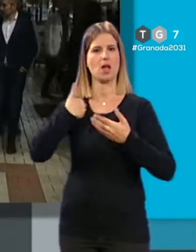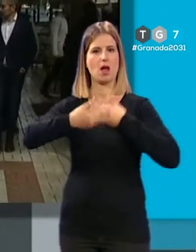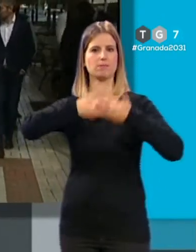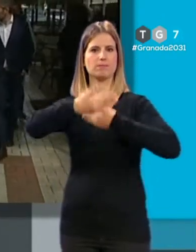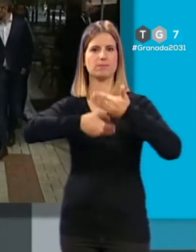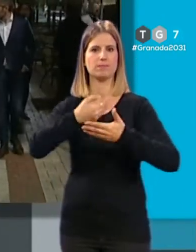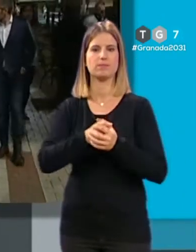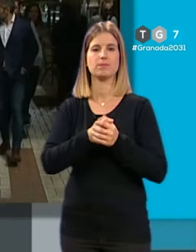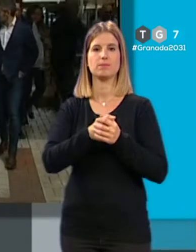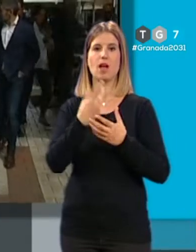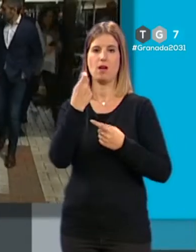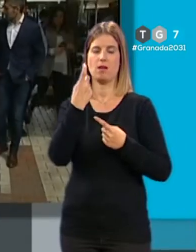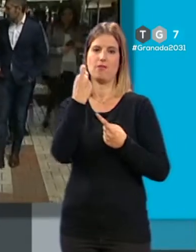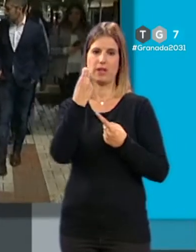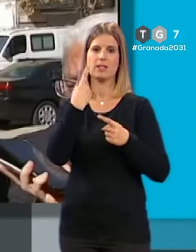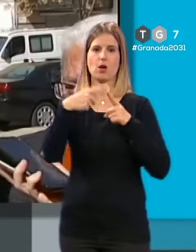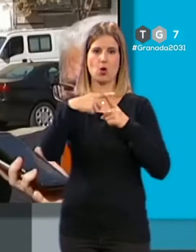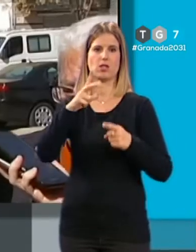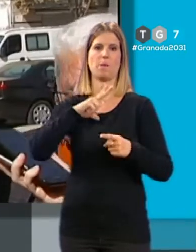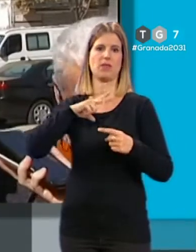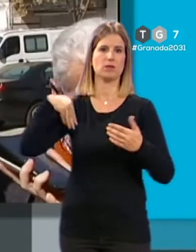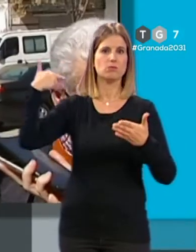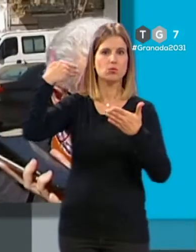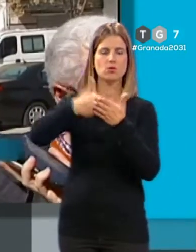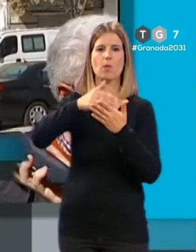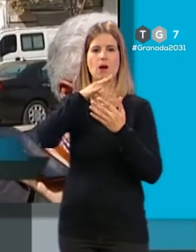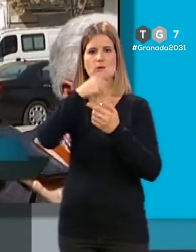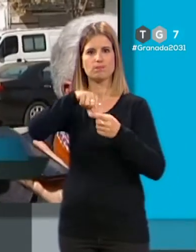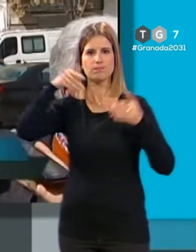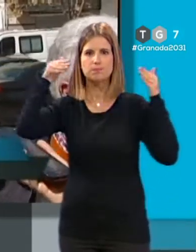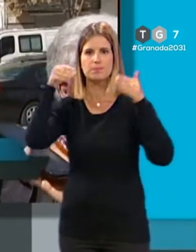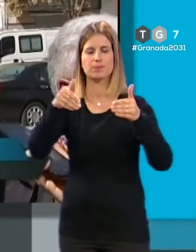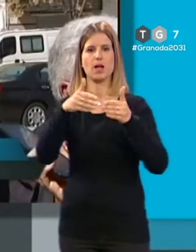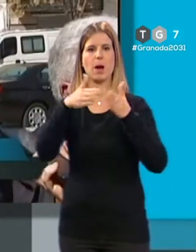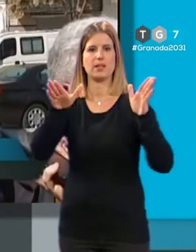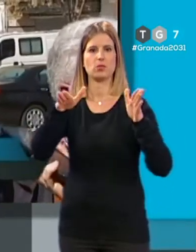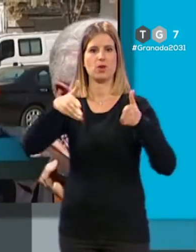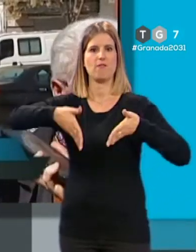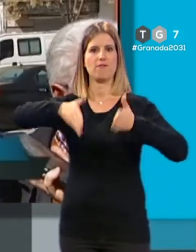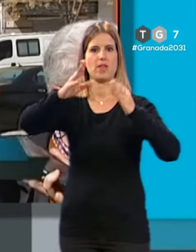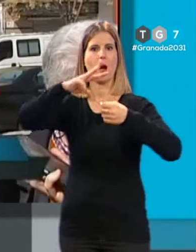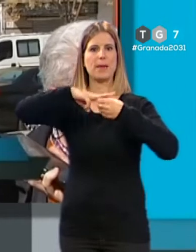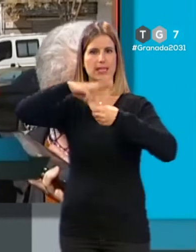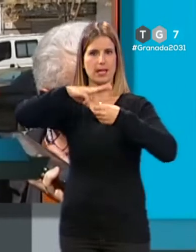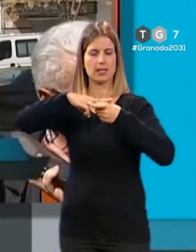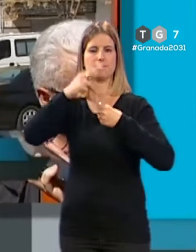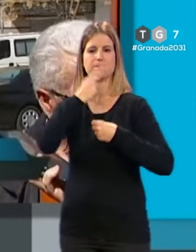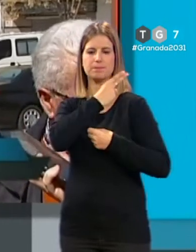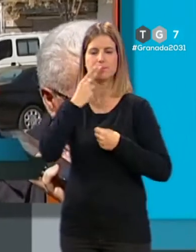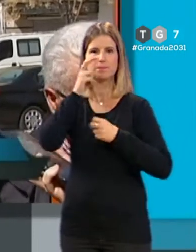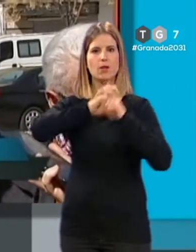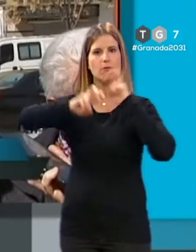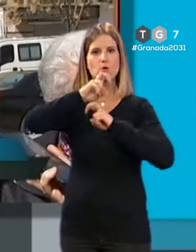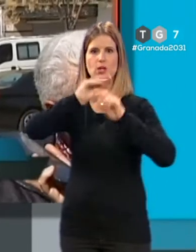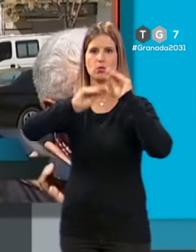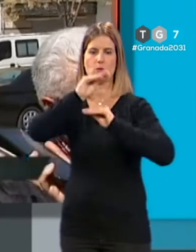camino. Hay una iniciaturas pendientes desde hace muchísimo tiempo, que estamos trabajando en ellas, tenemos la apertura del bien del PTS, que nos comprometimos a intentar buscar una solución y estamos